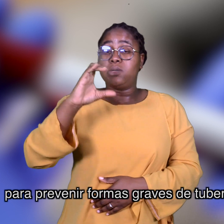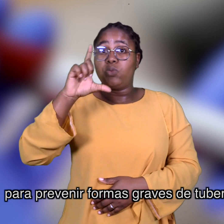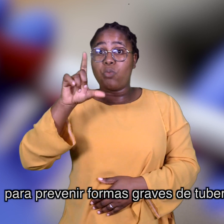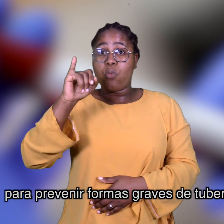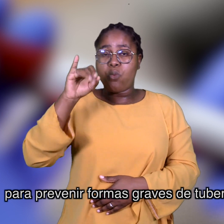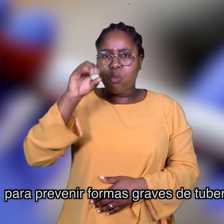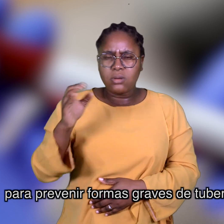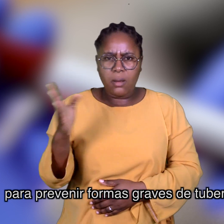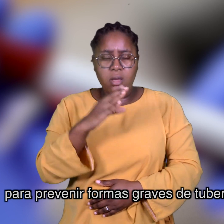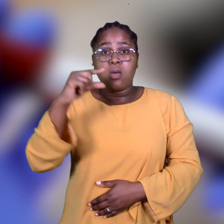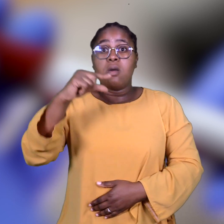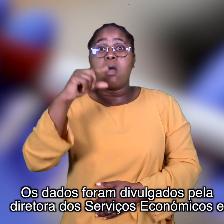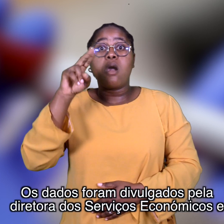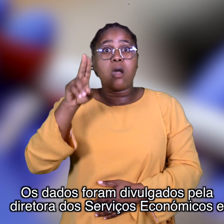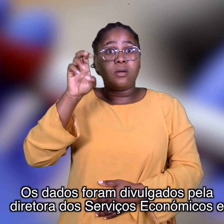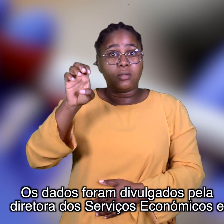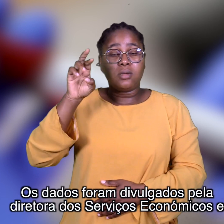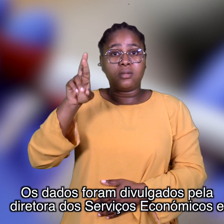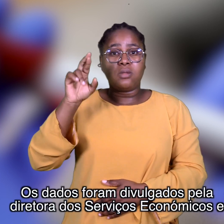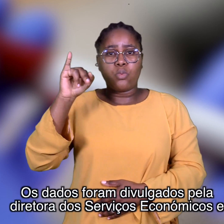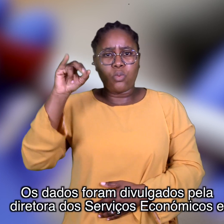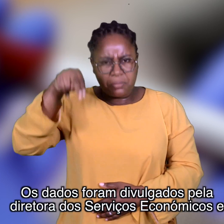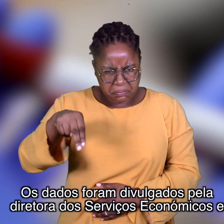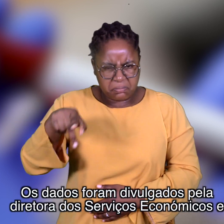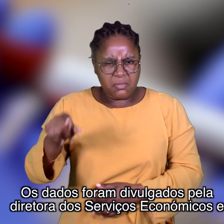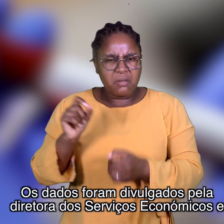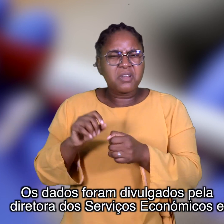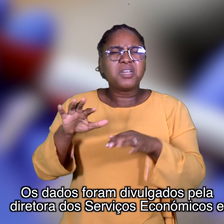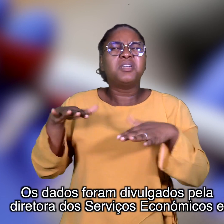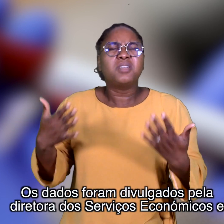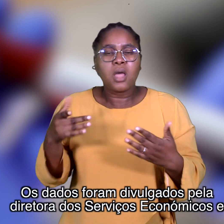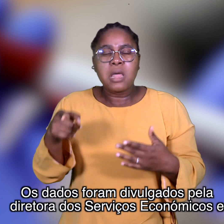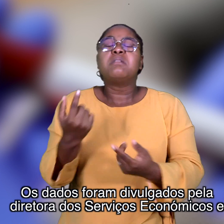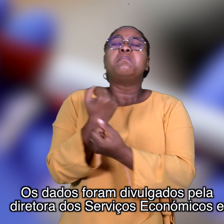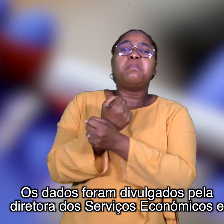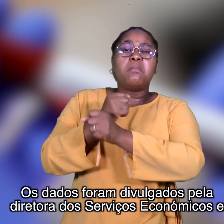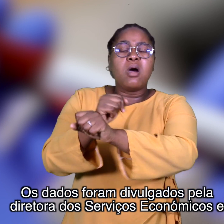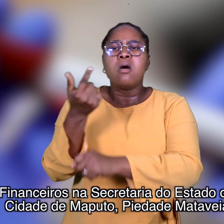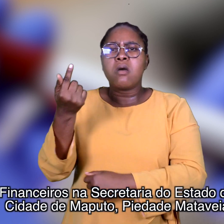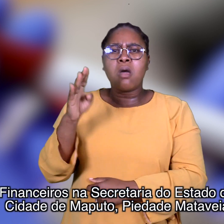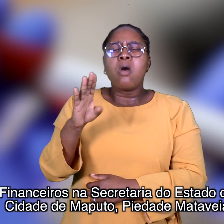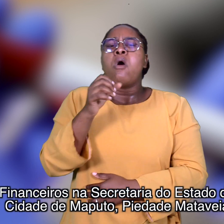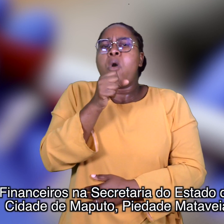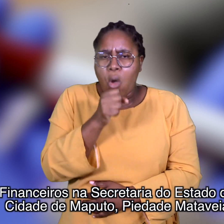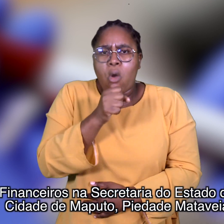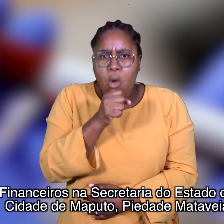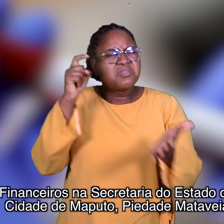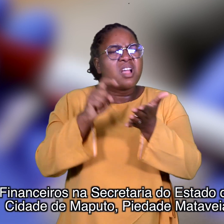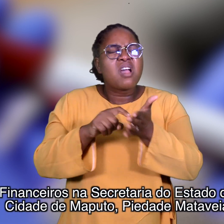graves de tuberculose. Os dados foram divulgados pela Diretora dos Serviços Econômicos e Financeiros na Secretaria do